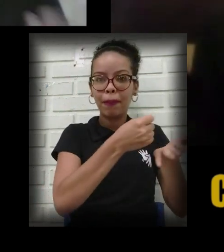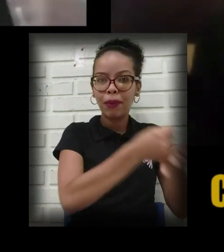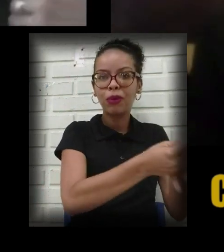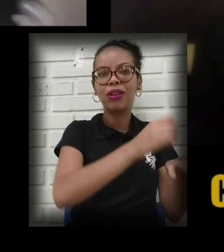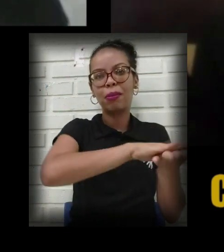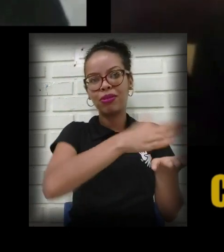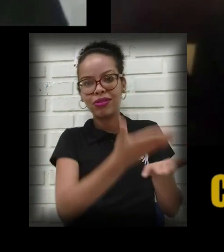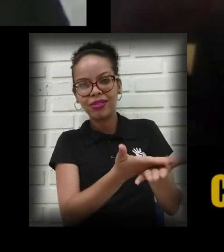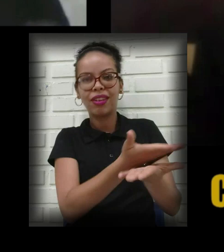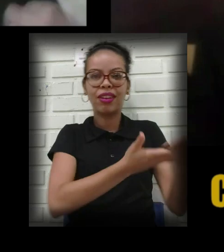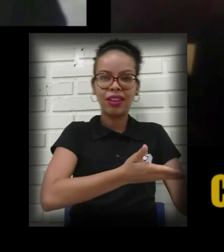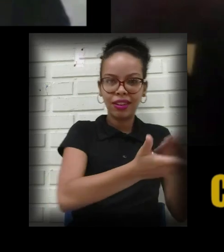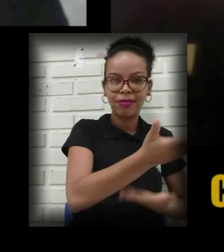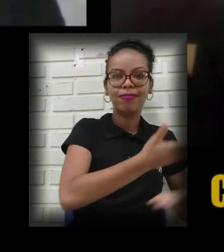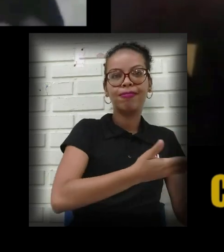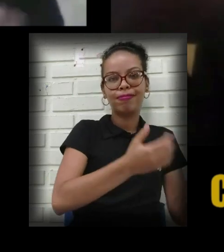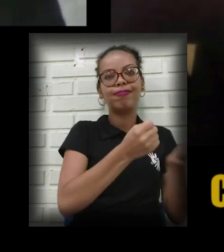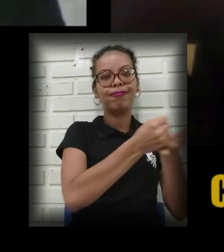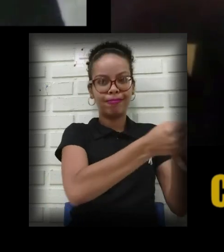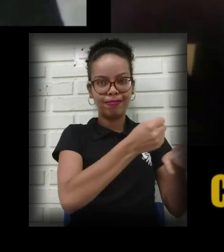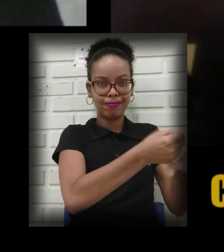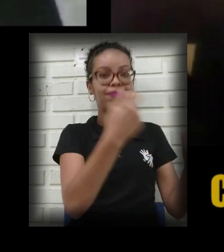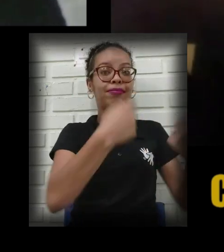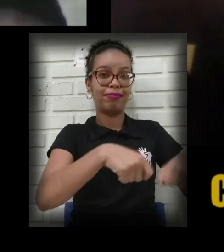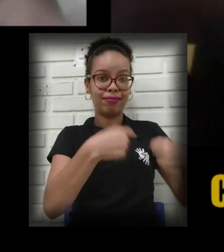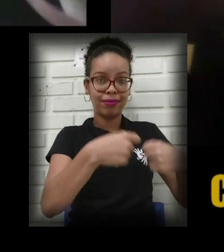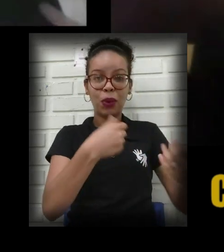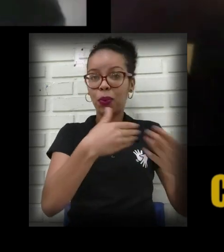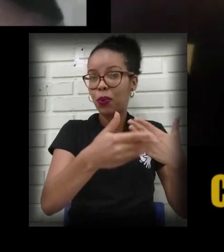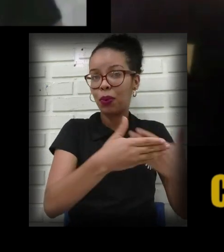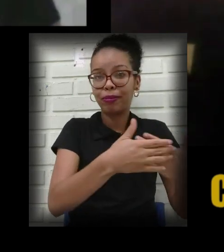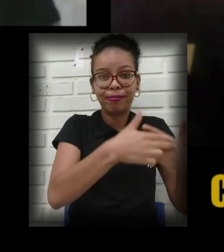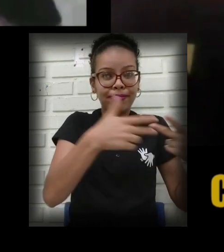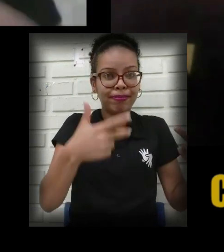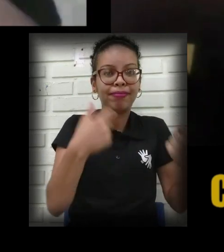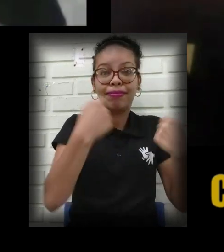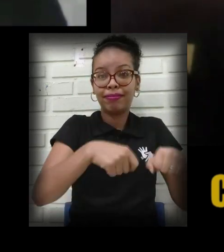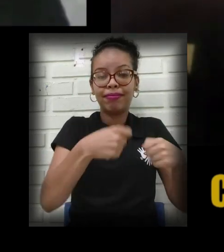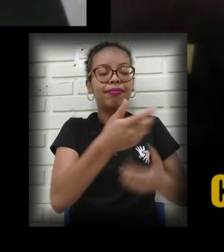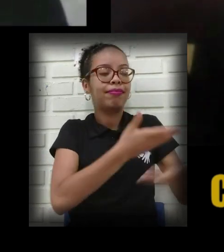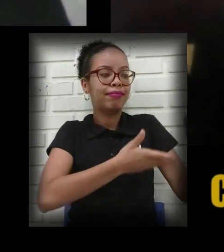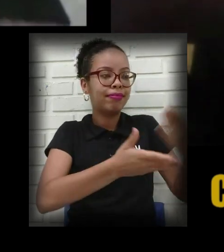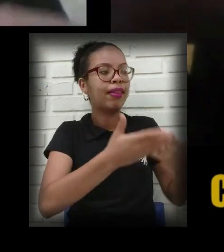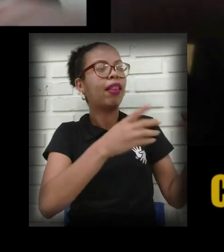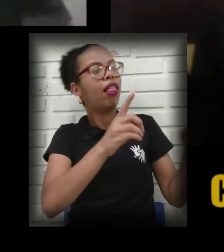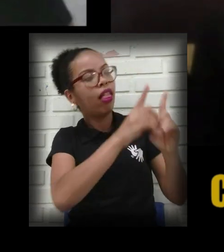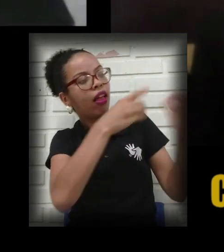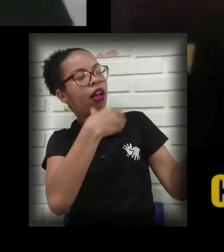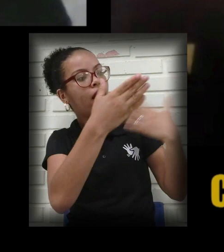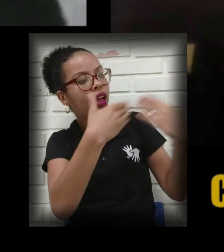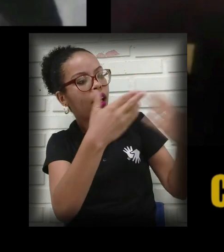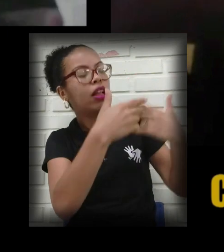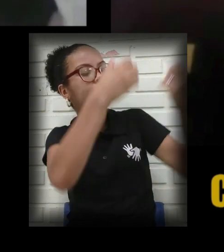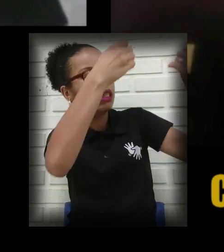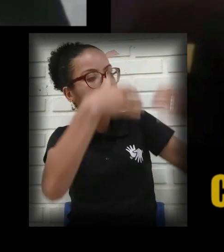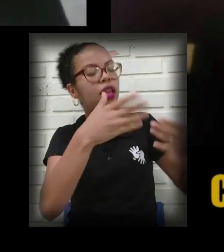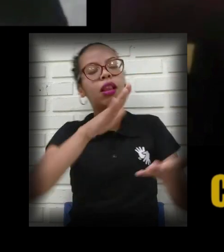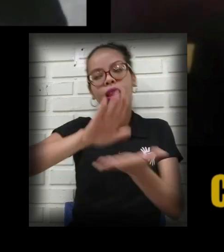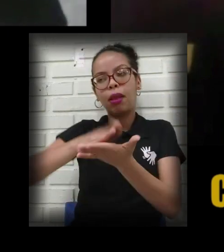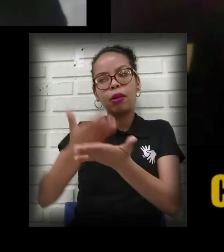do intérprete ali sempre. Para fazer qualquer coisa de... Uma mediação de alguma conversa. A intérprete até